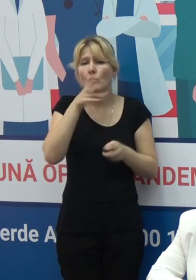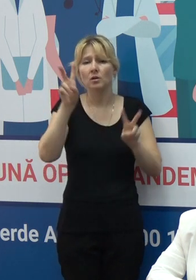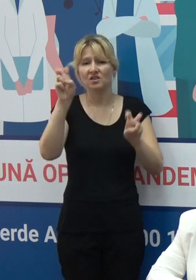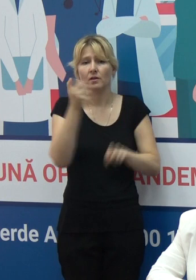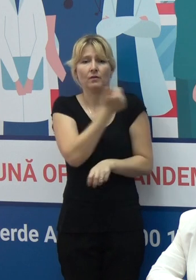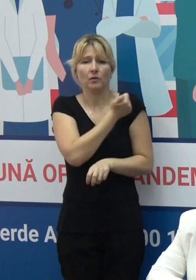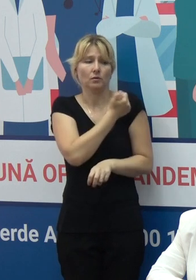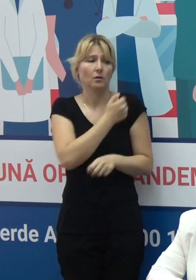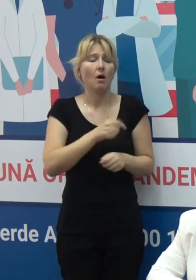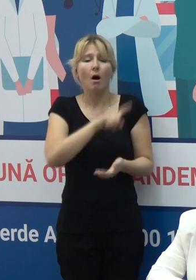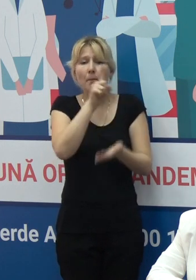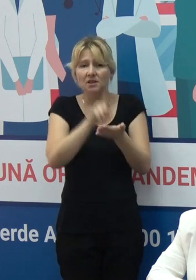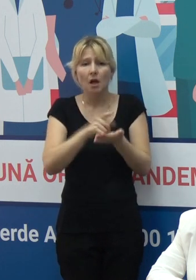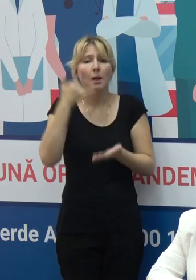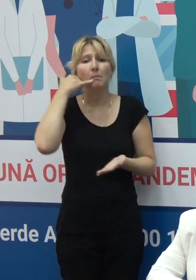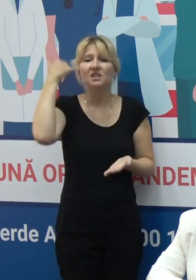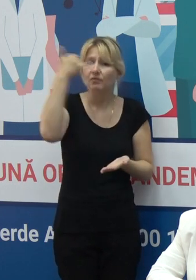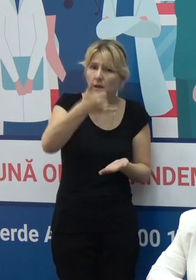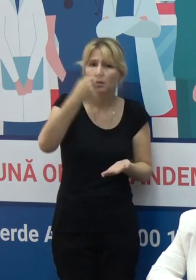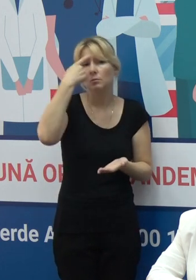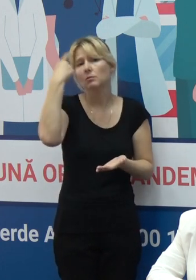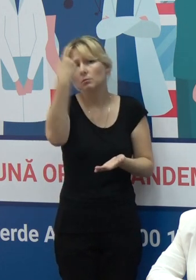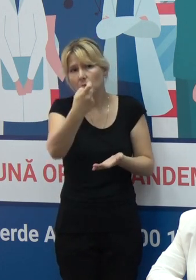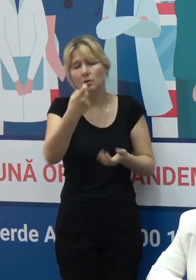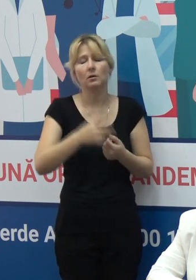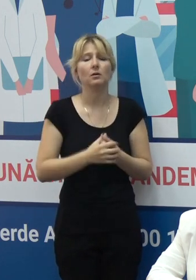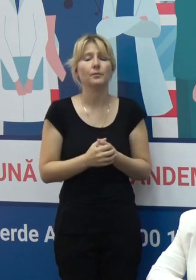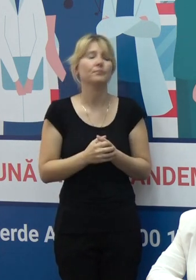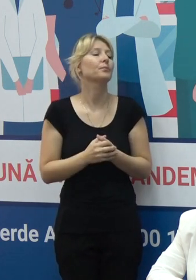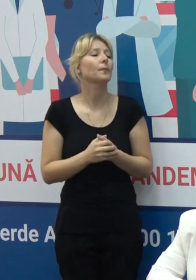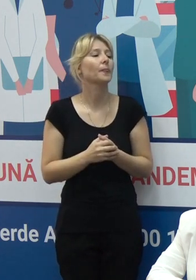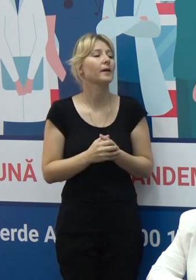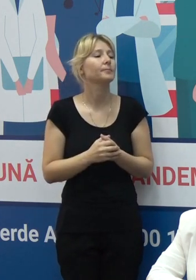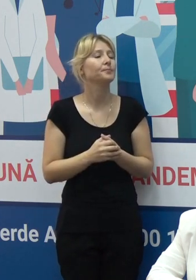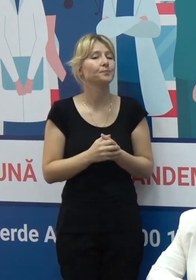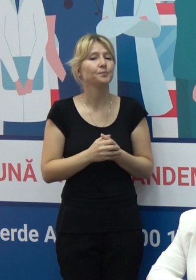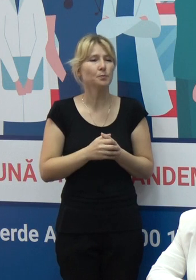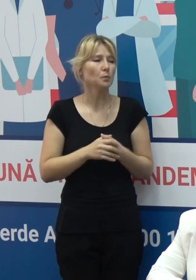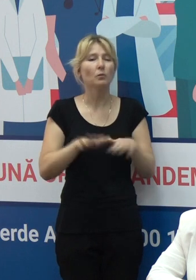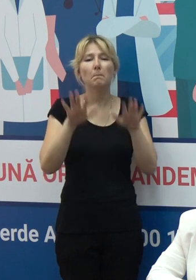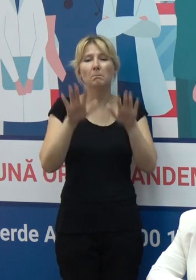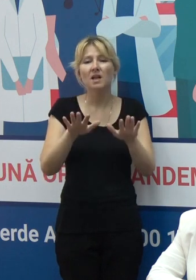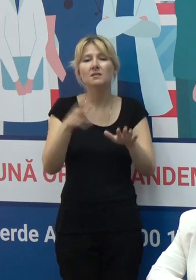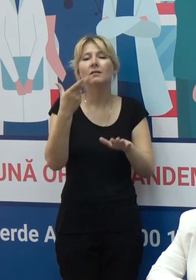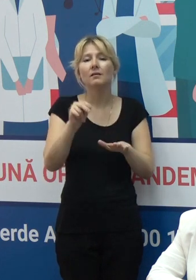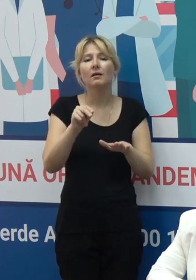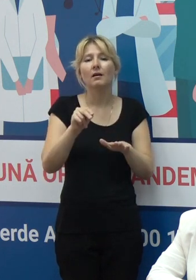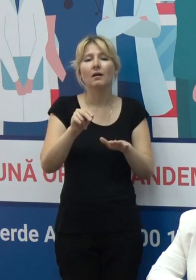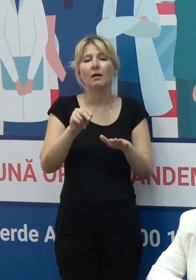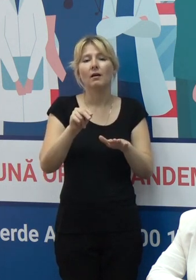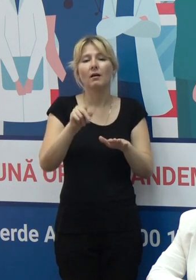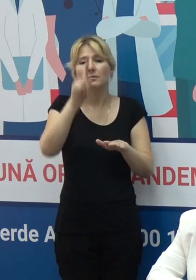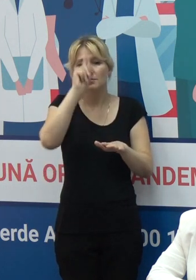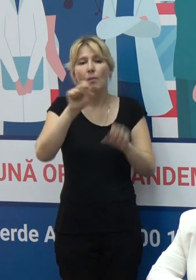Doar apelați la acele puncte focale la personalul